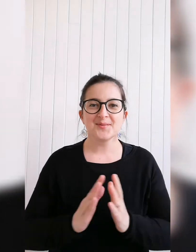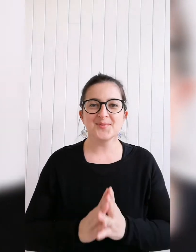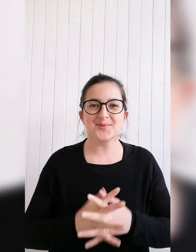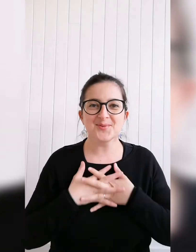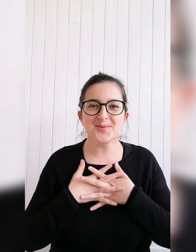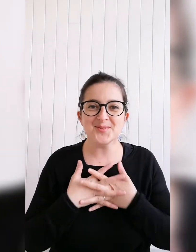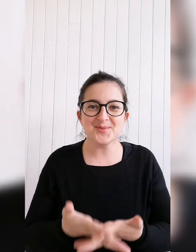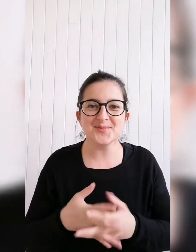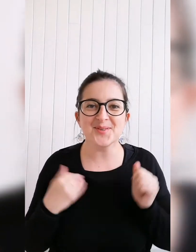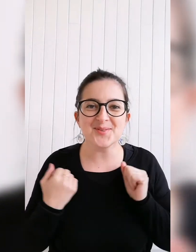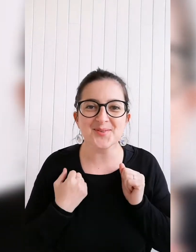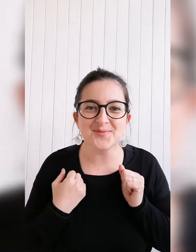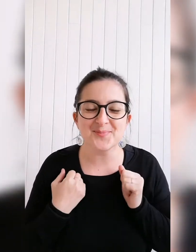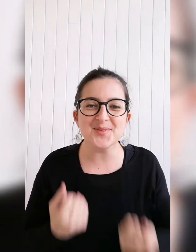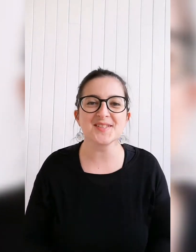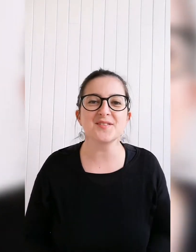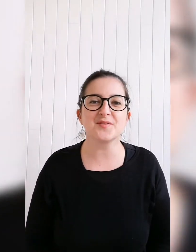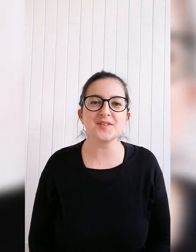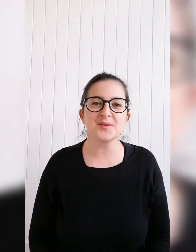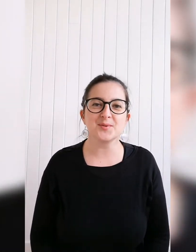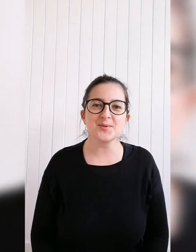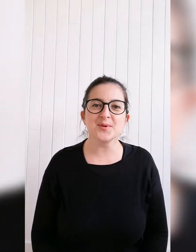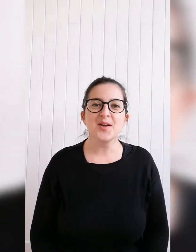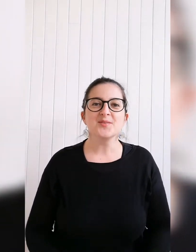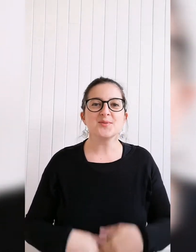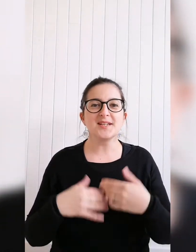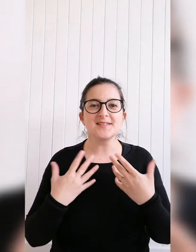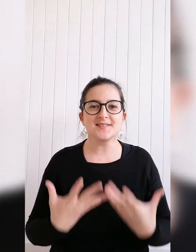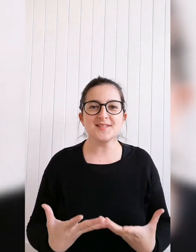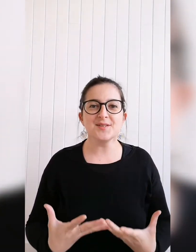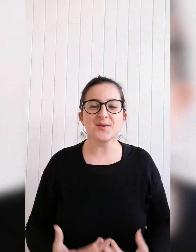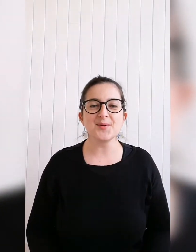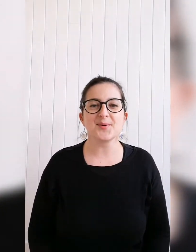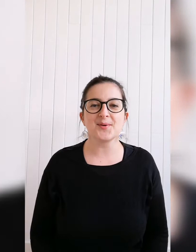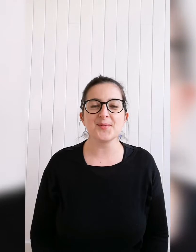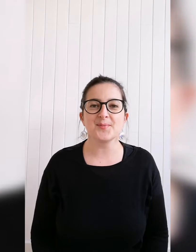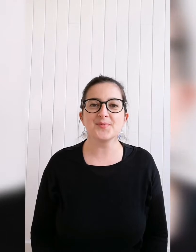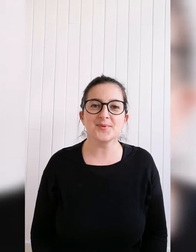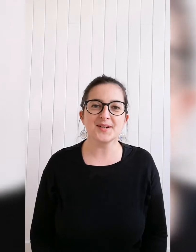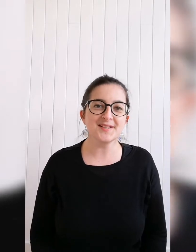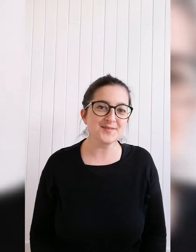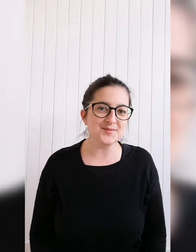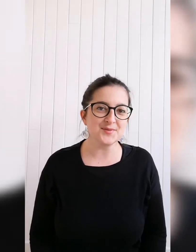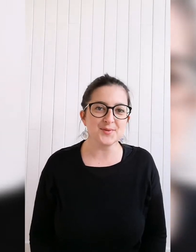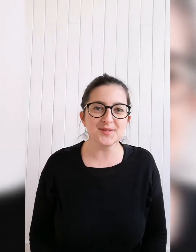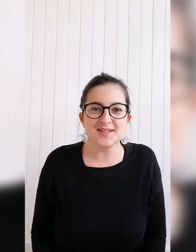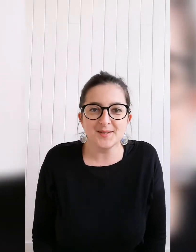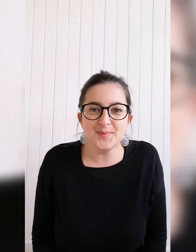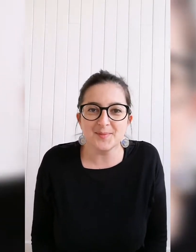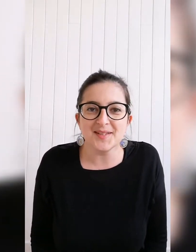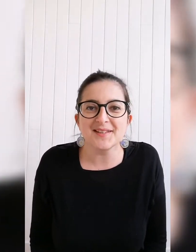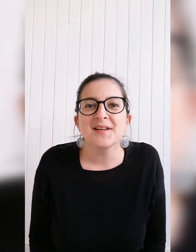Bonjour, je vous retrouve pour cette vidéo sur les signes pour les enfants et les bébés,